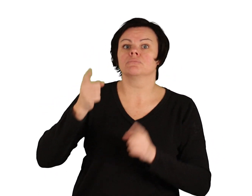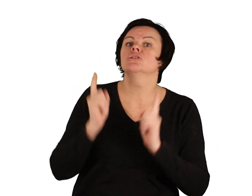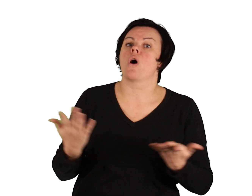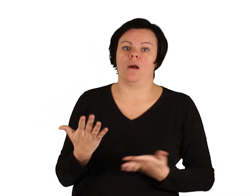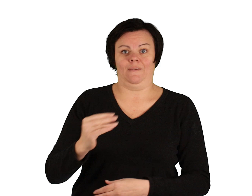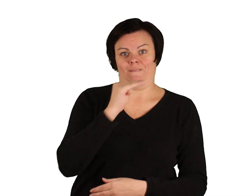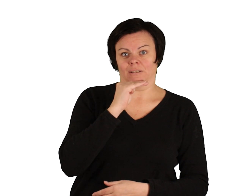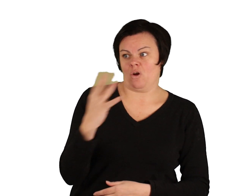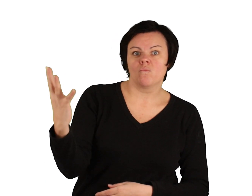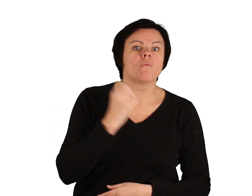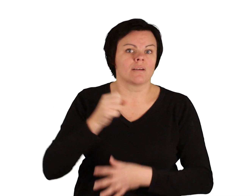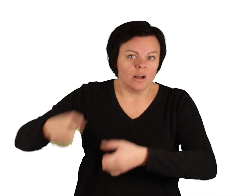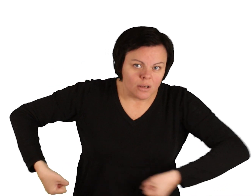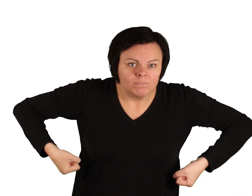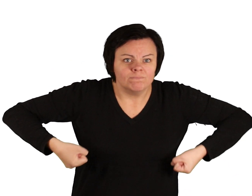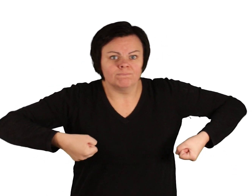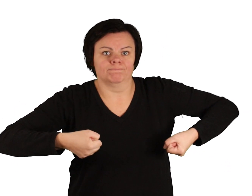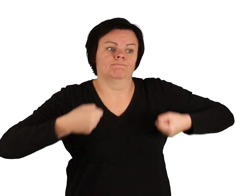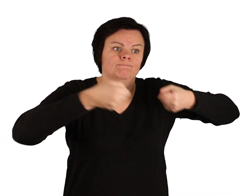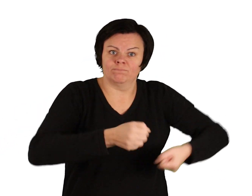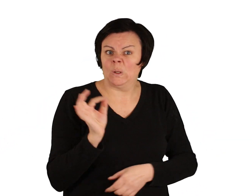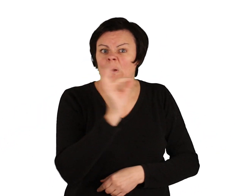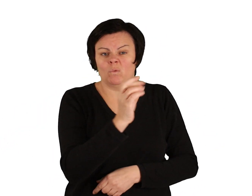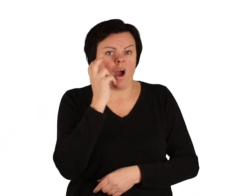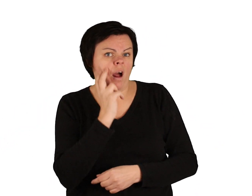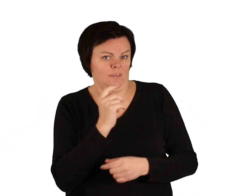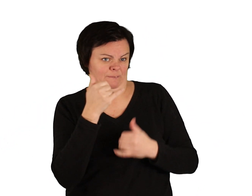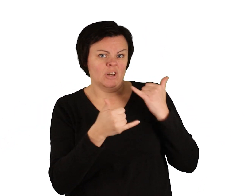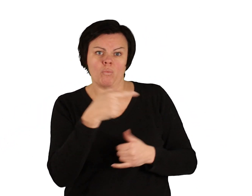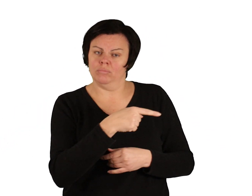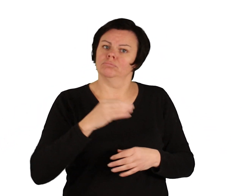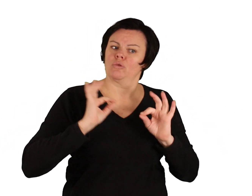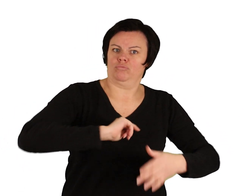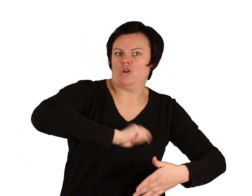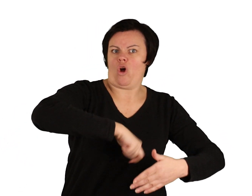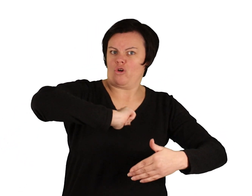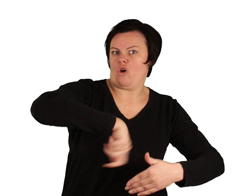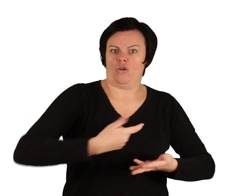»Er hockt draußen im Stall, er soll fett werden, denn ich will ihn verspeisen.«